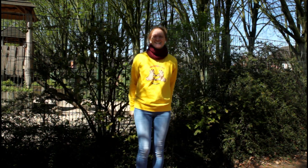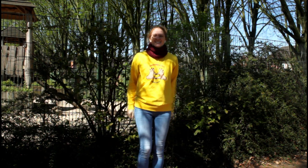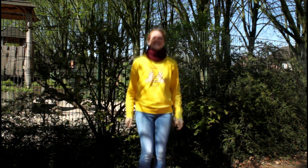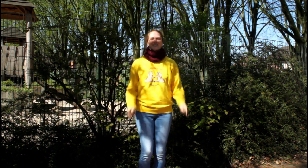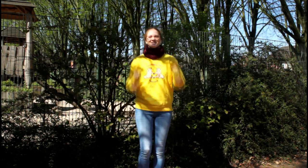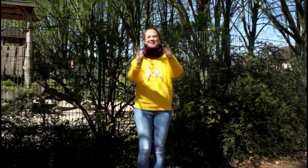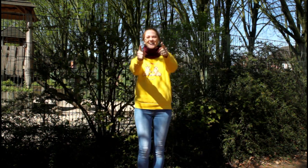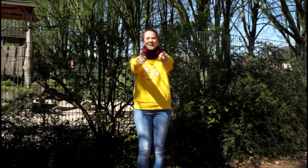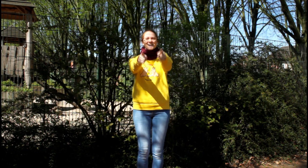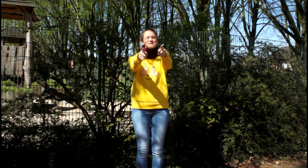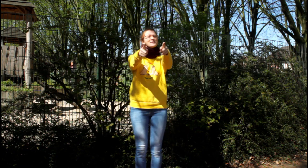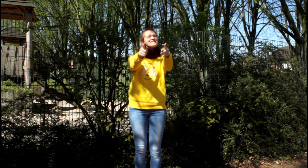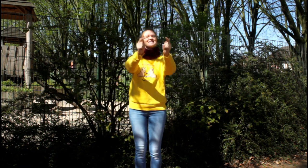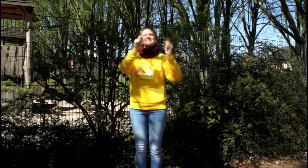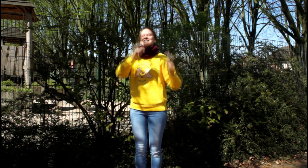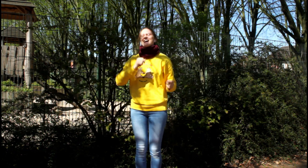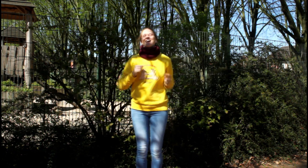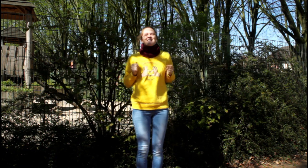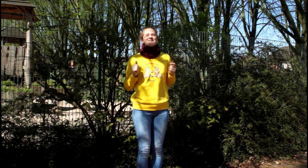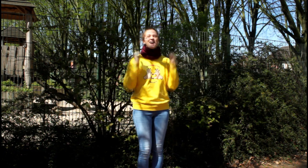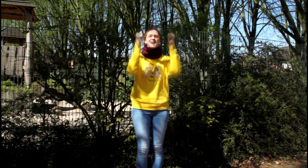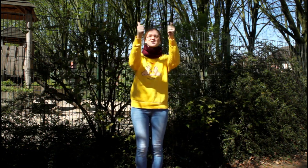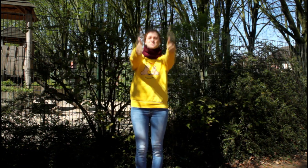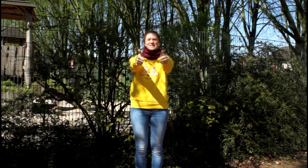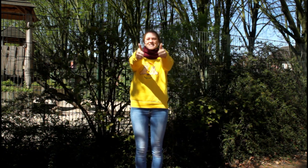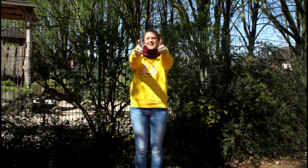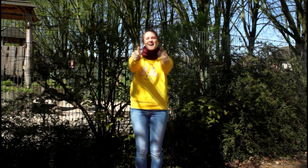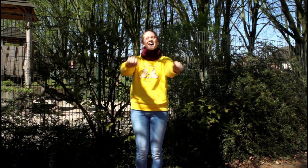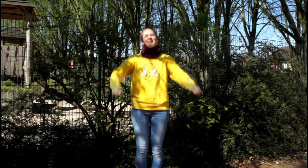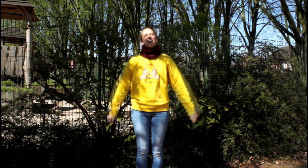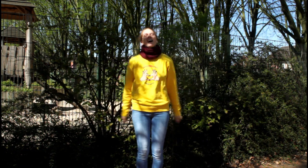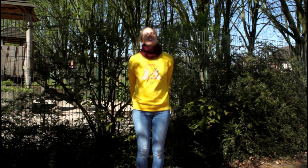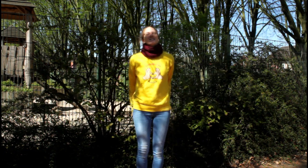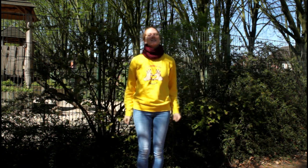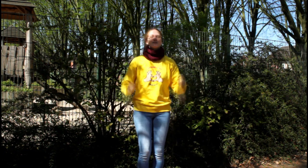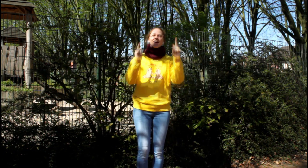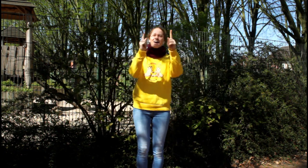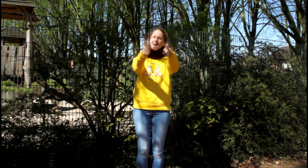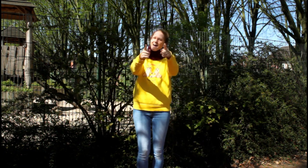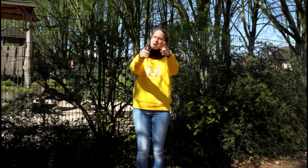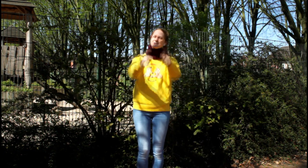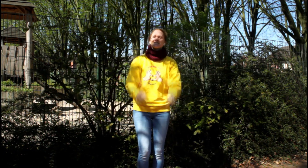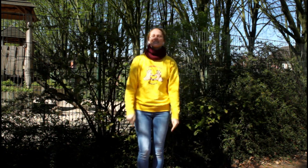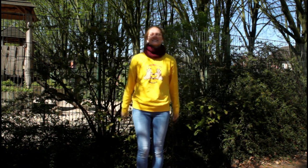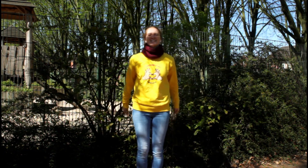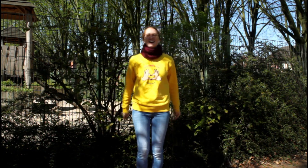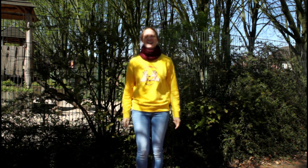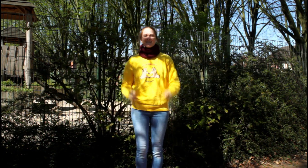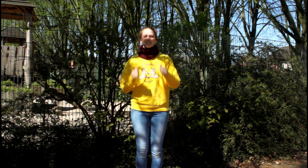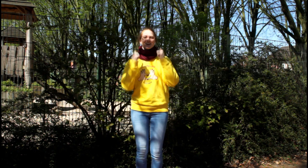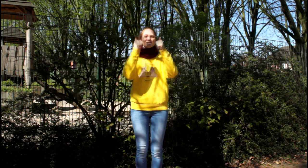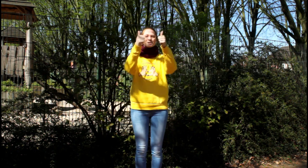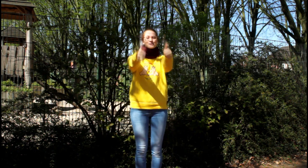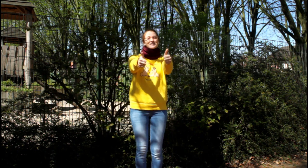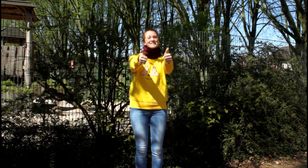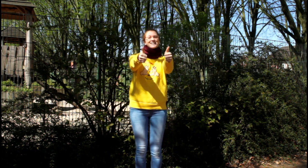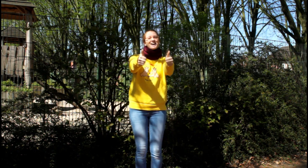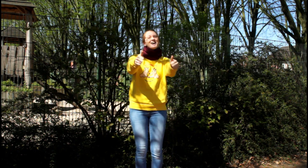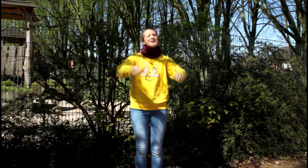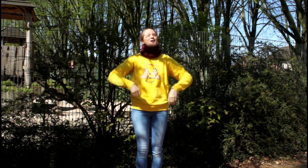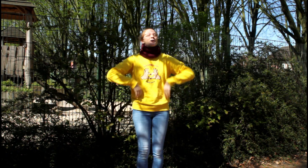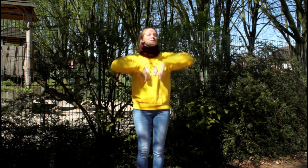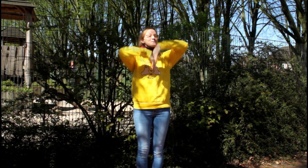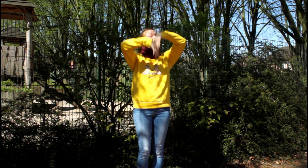komm,